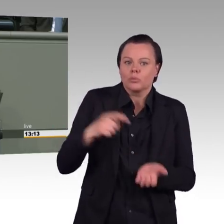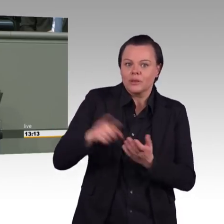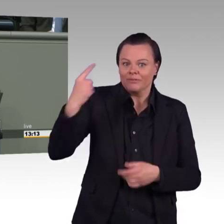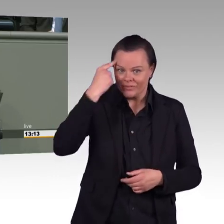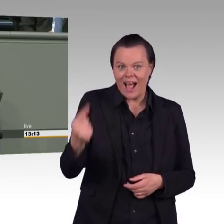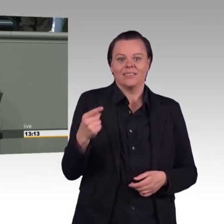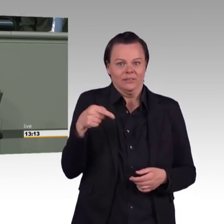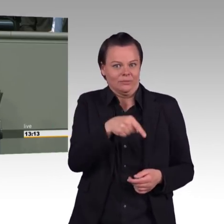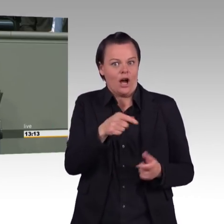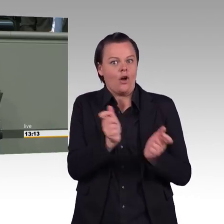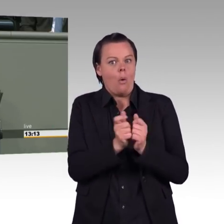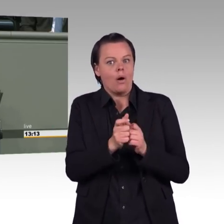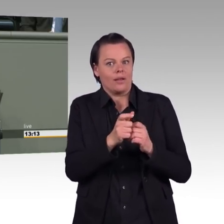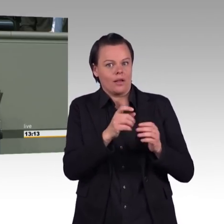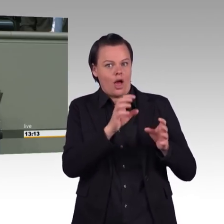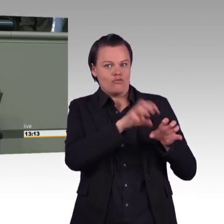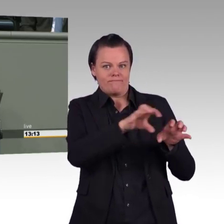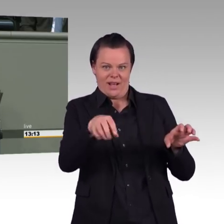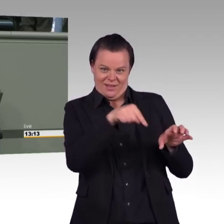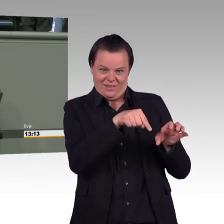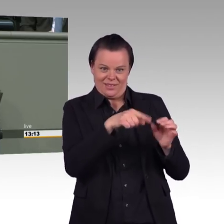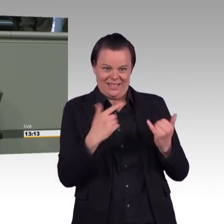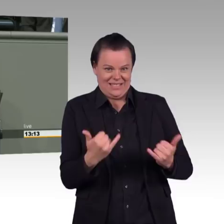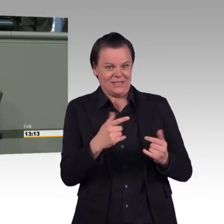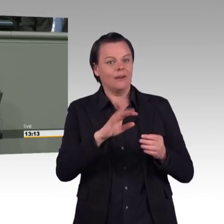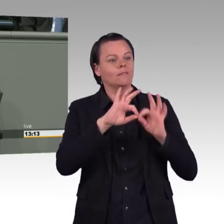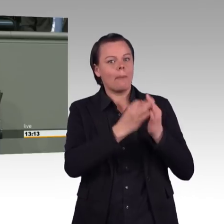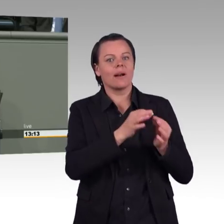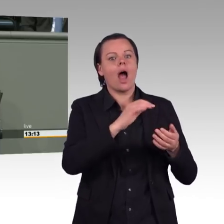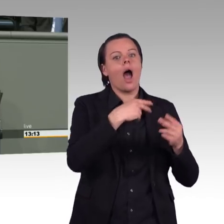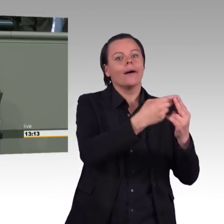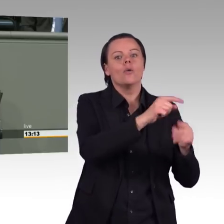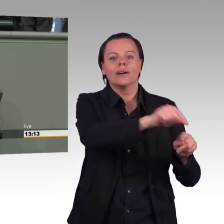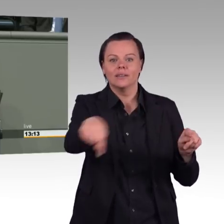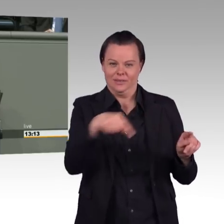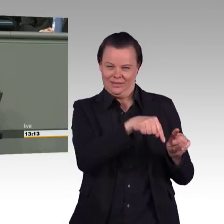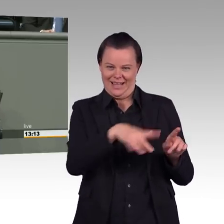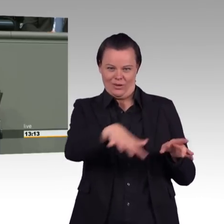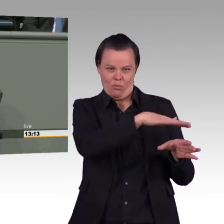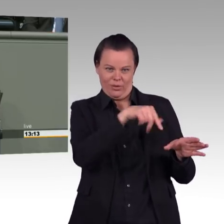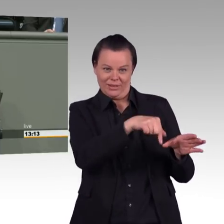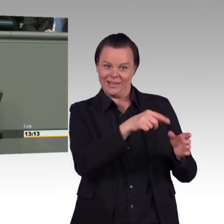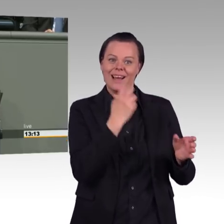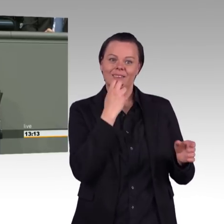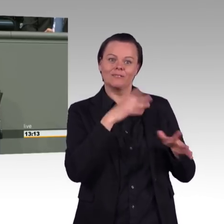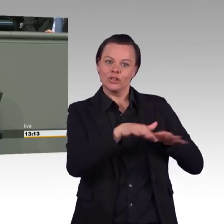Regierungskoalition und den Grünen, dass wir uns Gedanken machen, wie eine Region auch leben kann ohne Energiewirtschaft